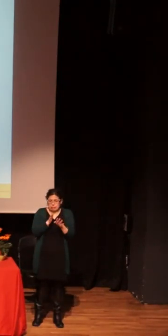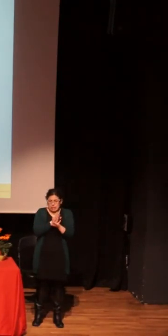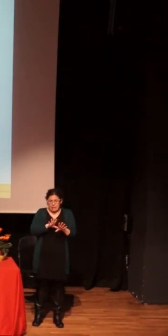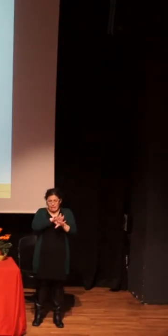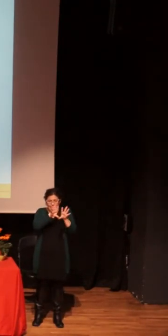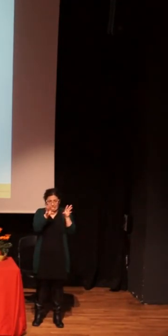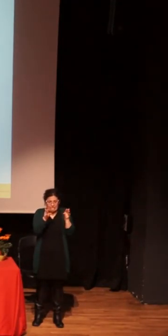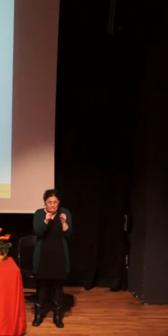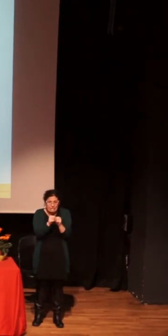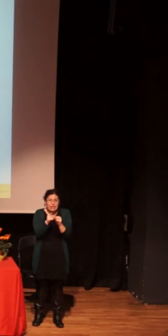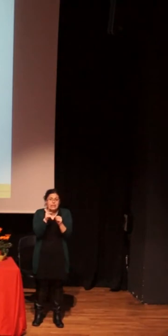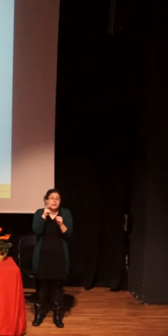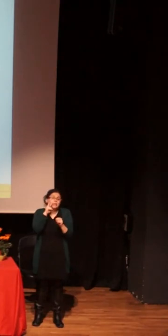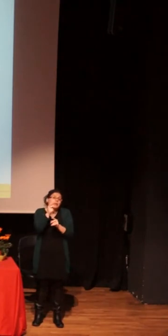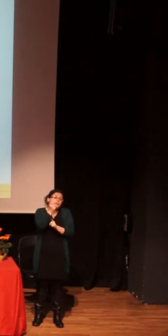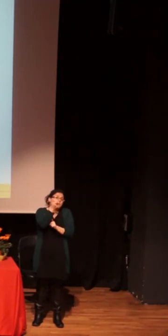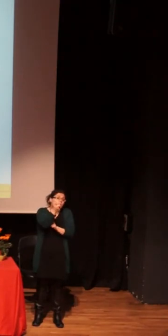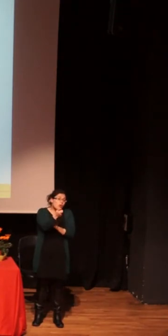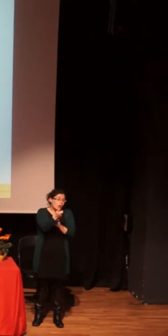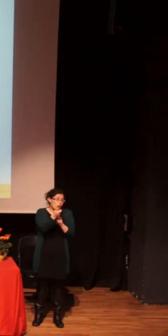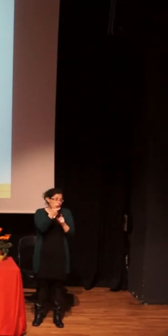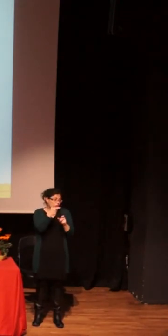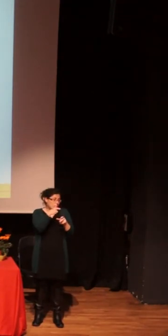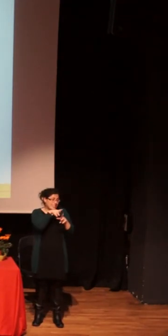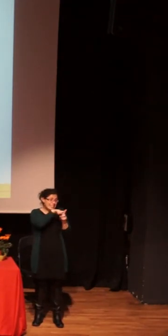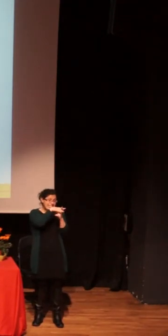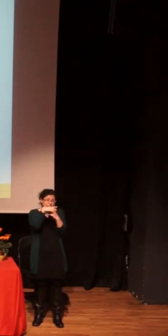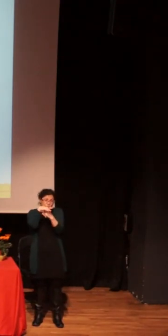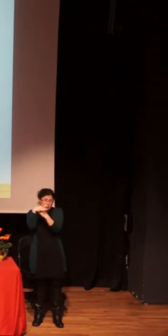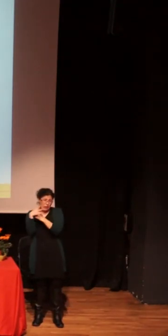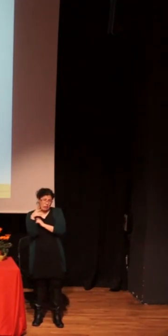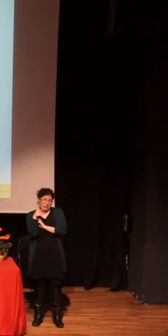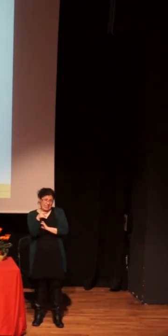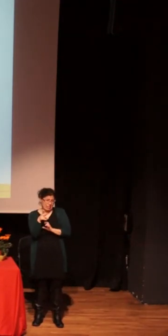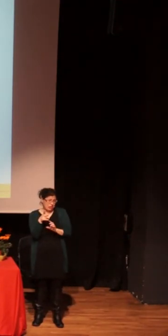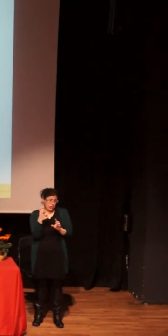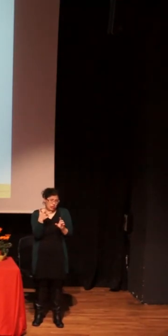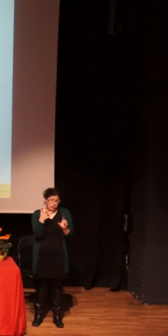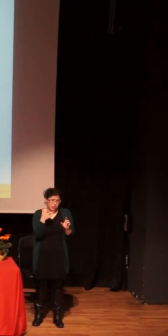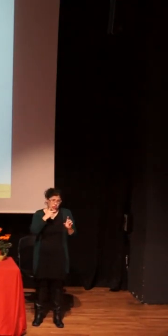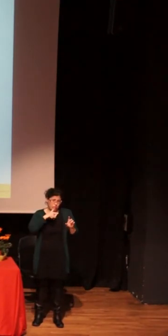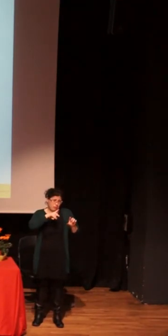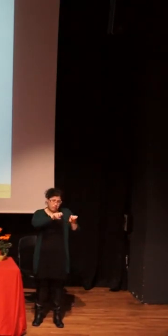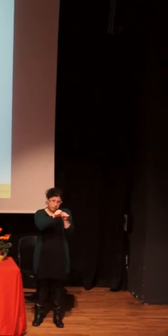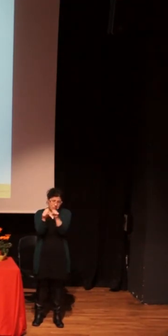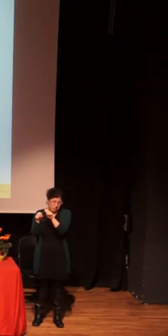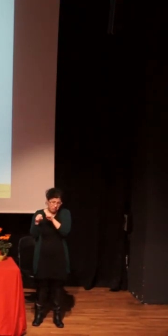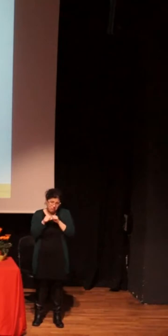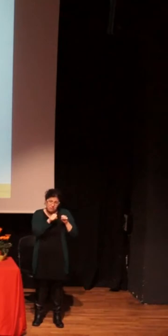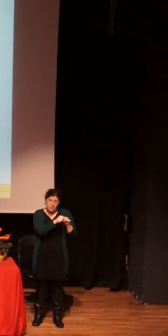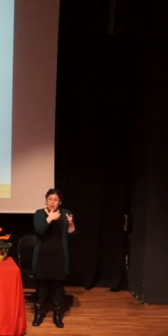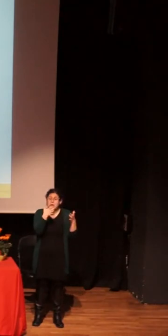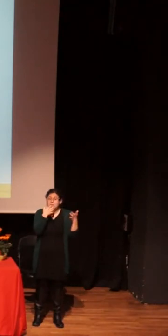escenarios en los que se vulneran derechos todavía hoy a las personas con VIH, tenemos el del